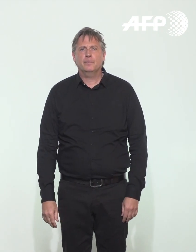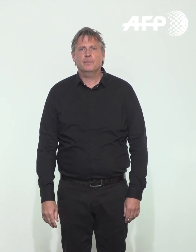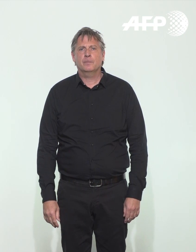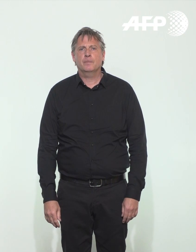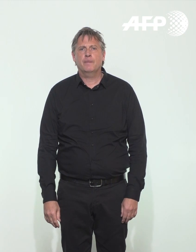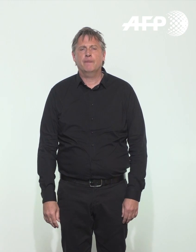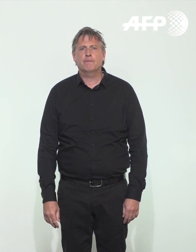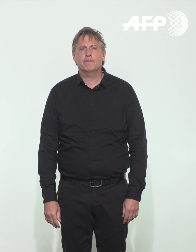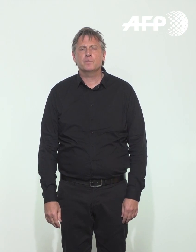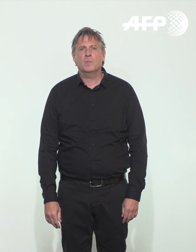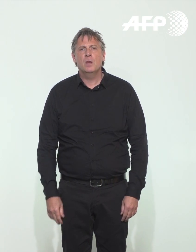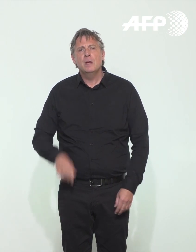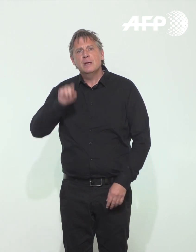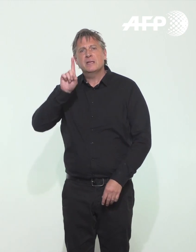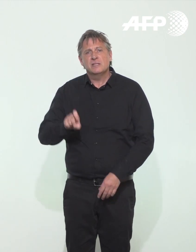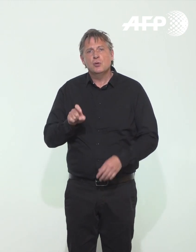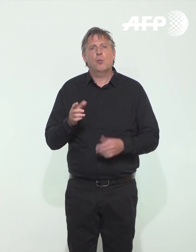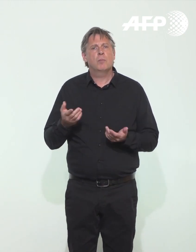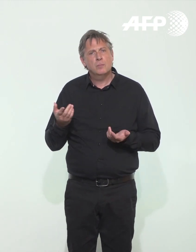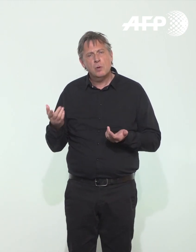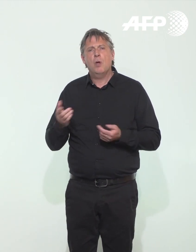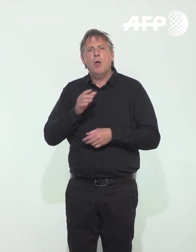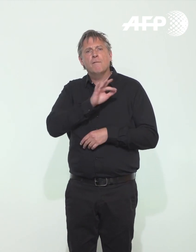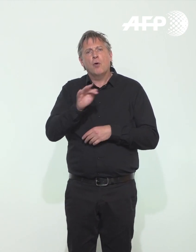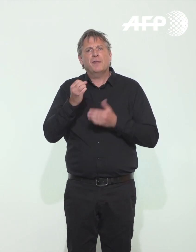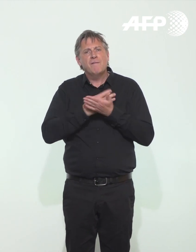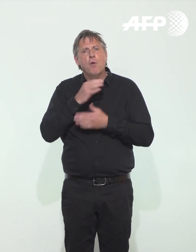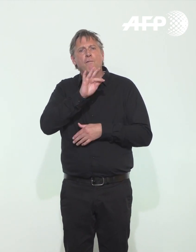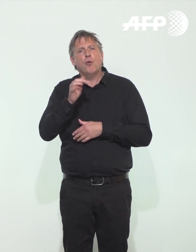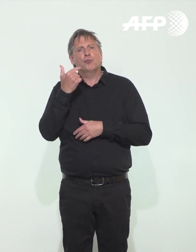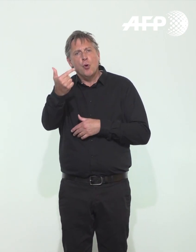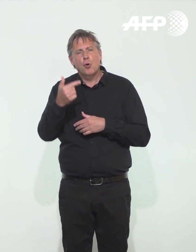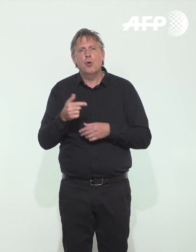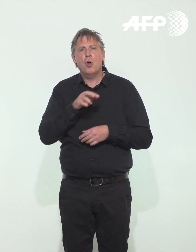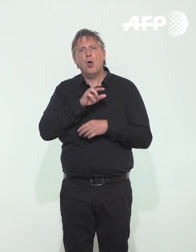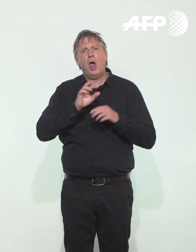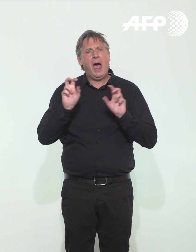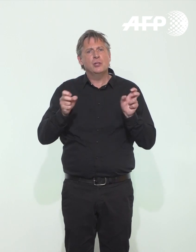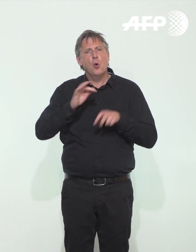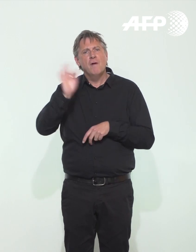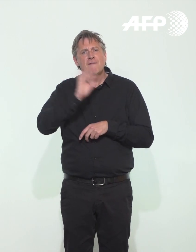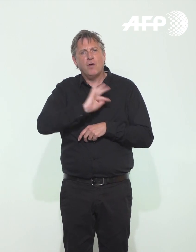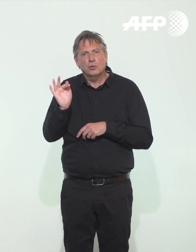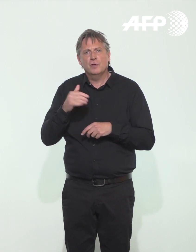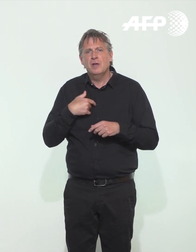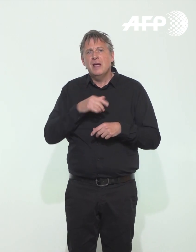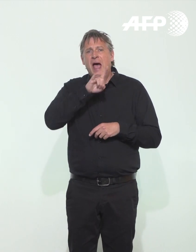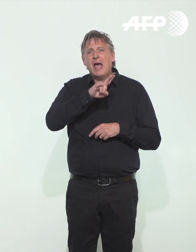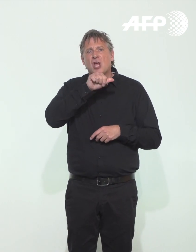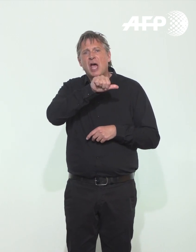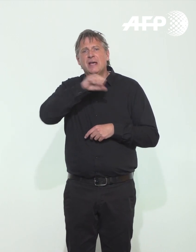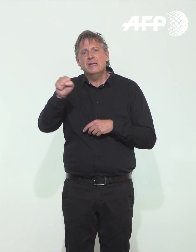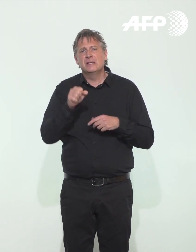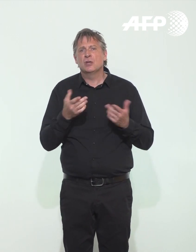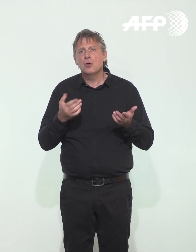Une question pour Radio France, France Info, HospiMedia et France 2. Concernant les tests sérologiques, suite aux recommandations de la HHS, quand la liste